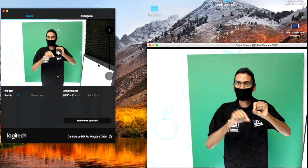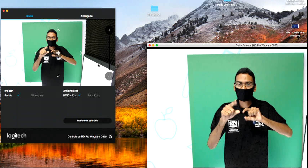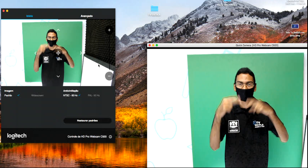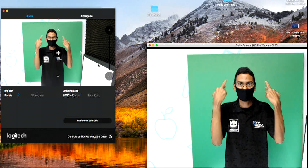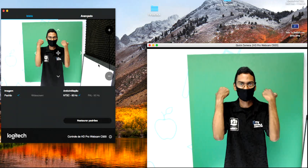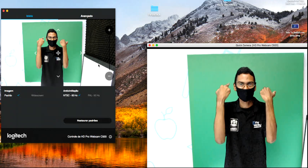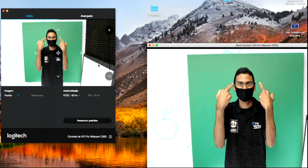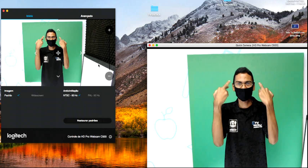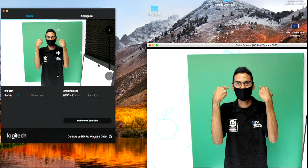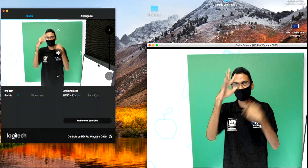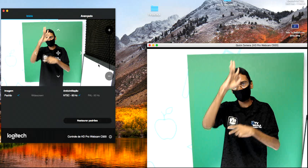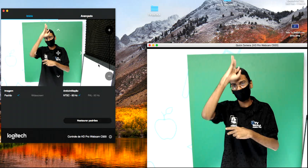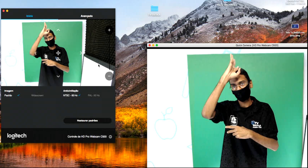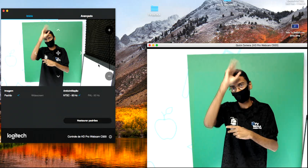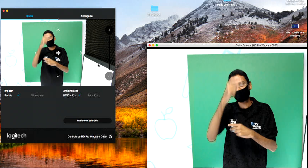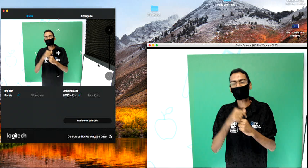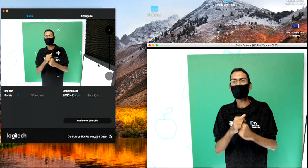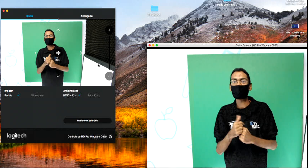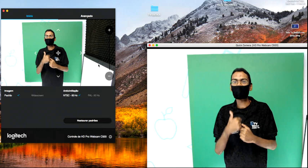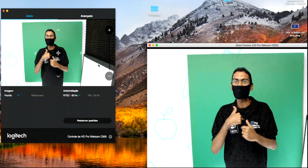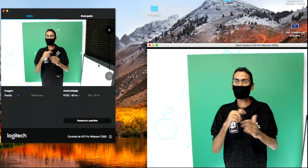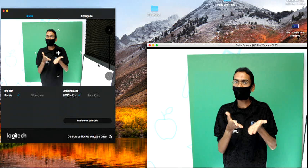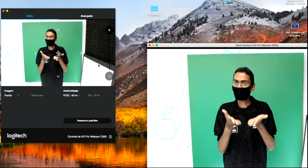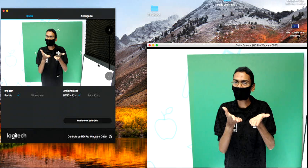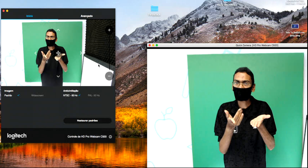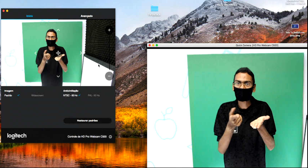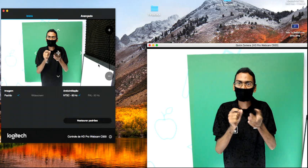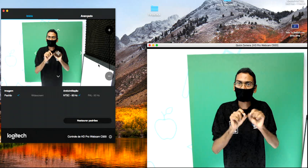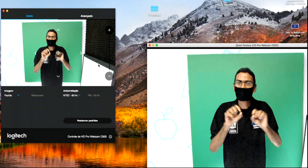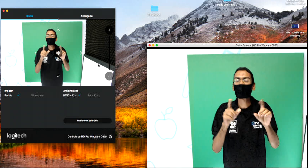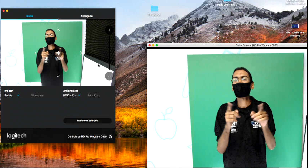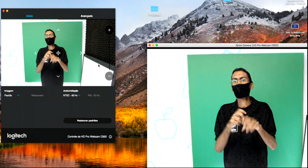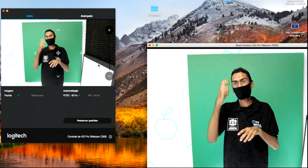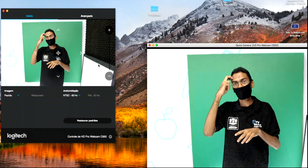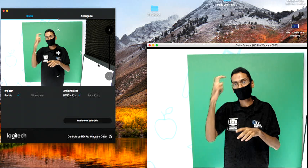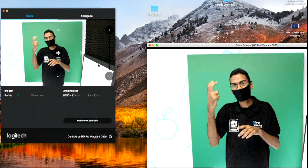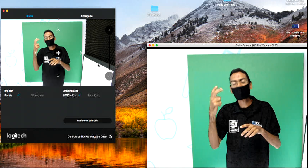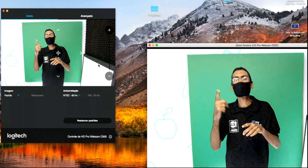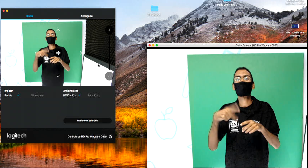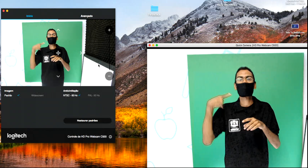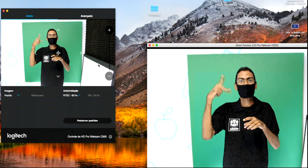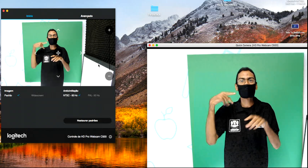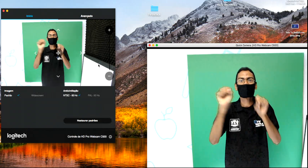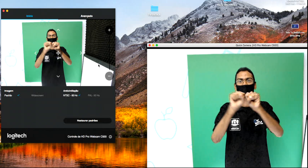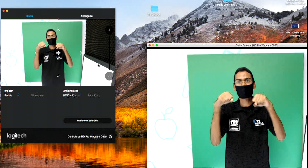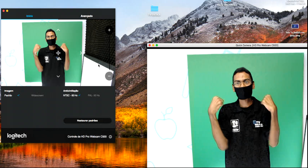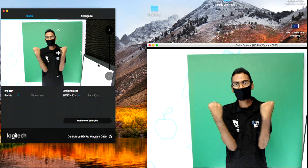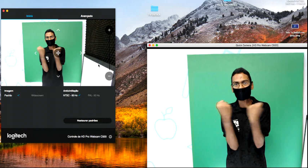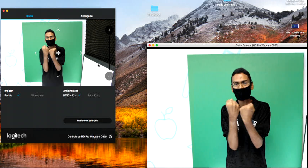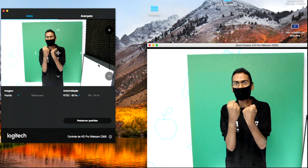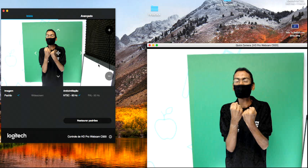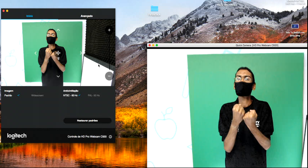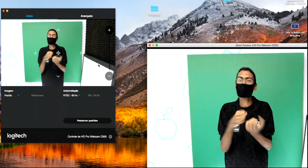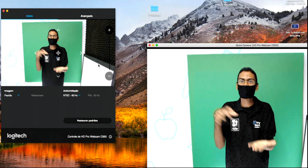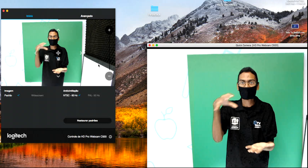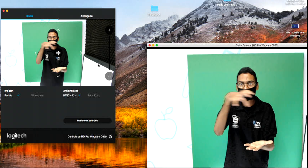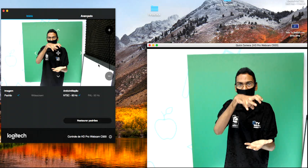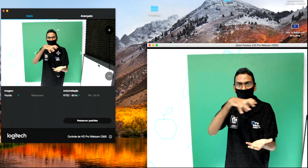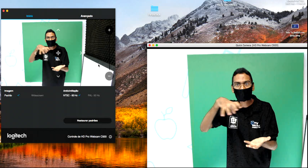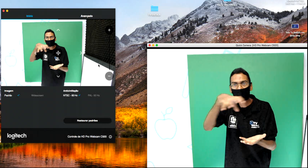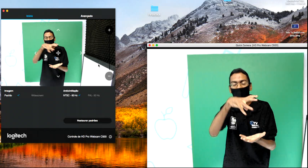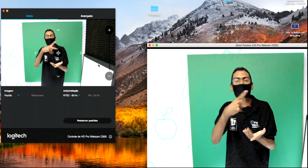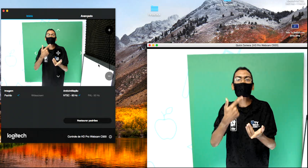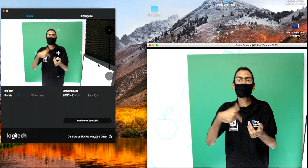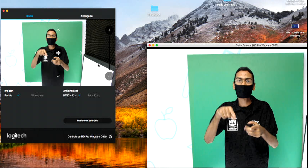tiveram grande influência sobre a formação cultural, política e social de todo o Ocidente. Foi nesse período